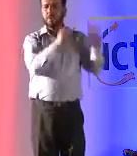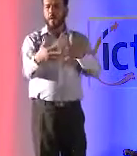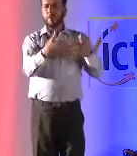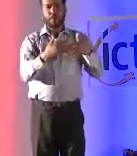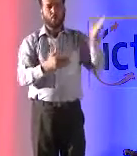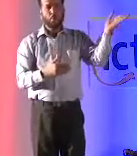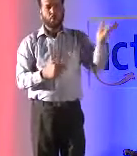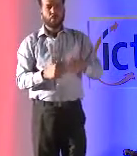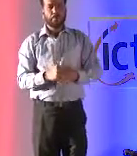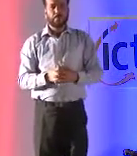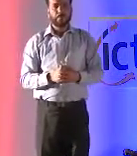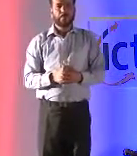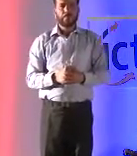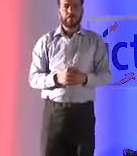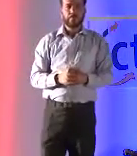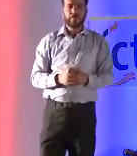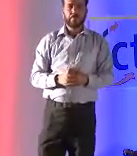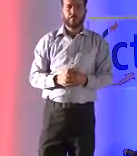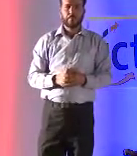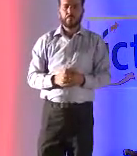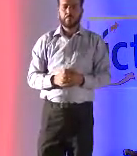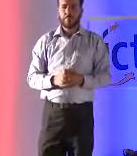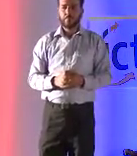من المستخدمات لكي مستخدمة المستخدمات التي تكون مستخدمة